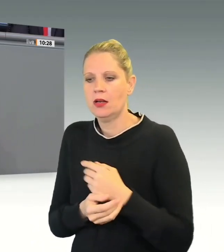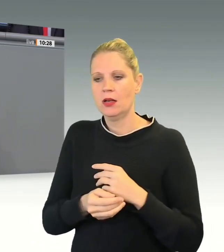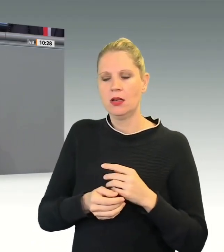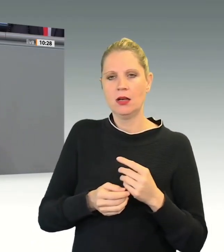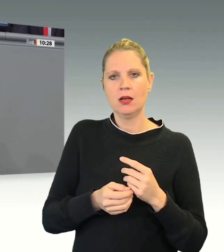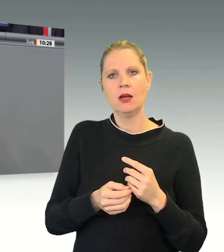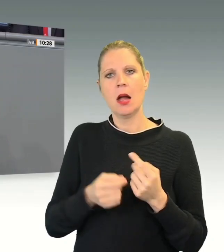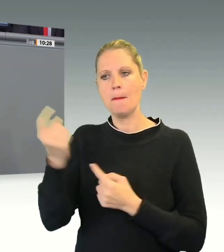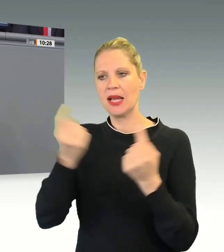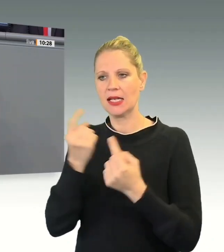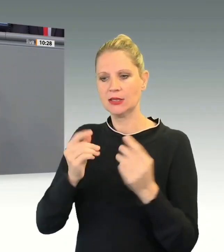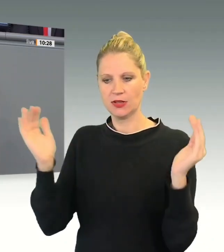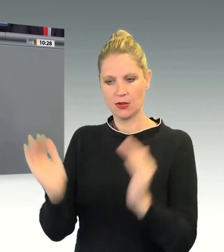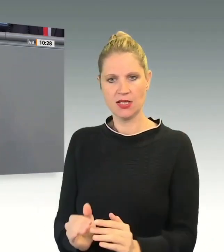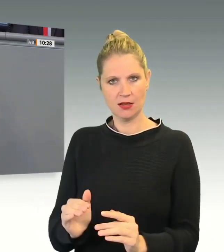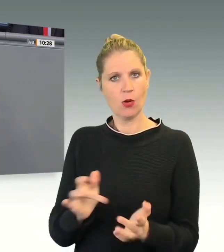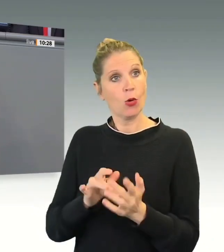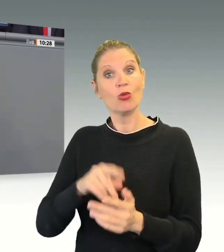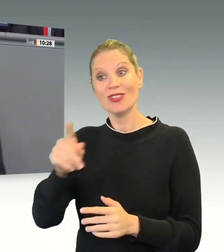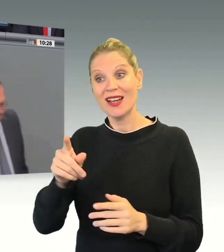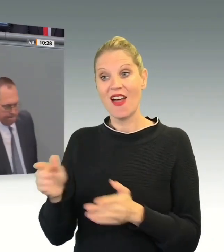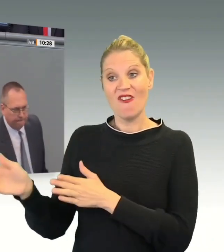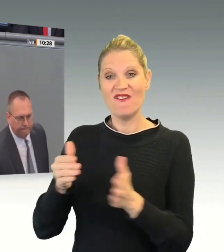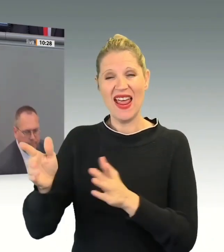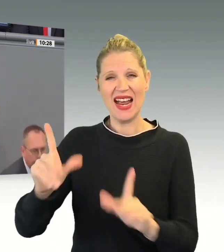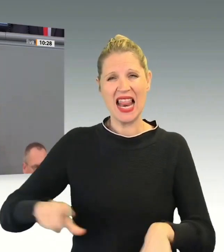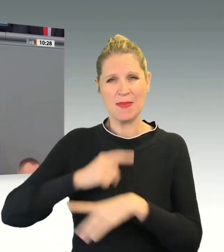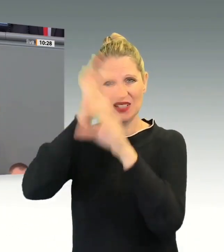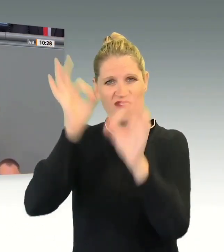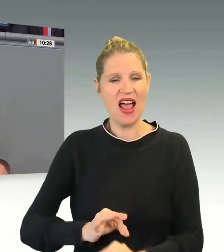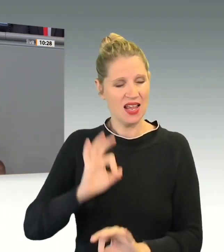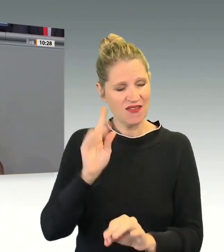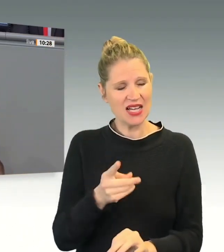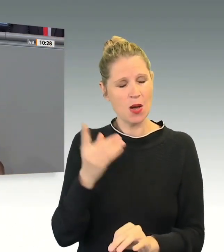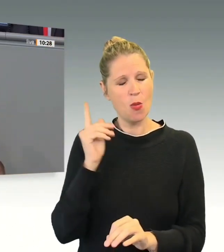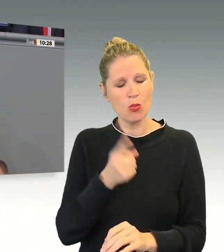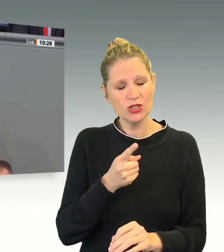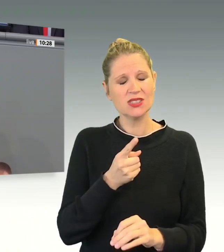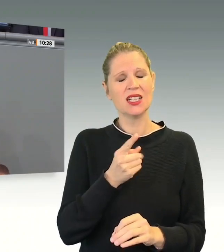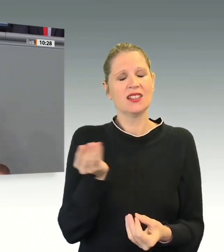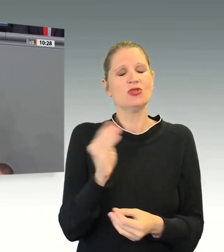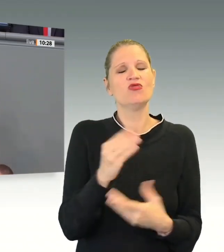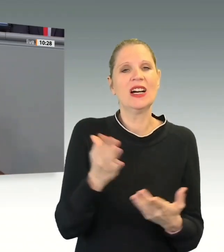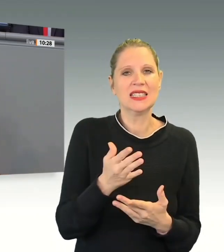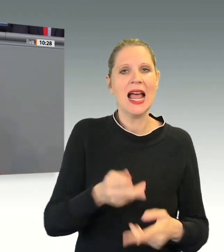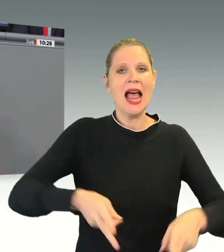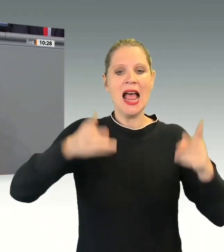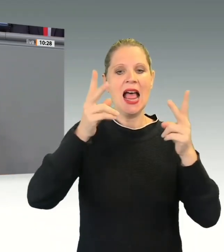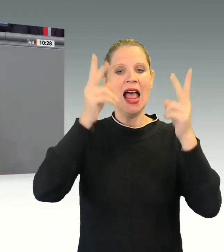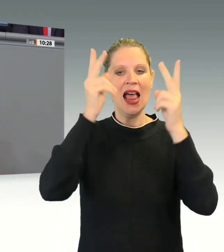lebensgefährlichen Weg machen, dann sollten Sie auch mit Nachdruck legale Wege betonen. Sie sollten das